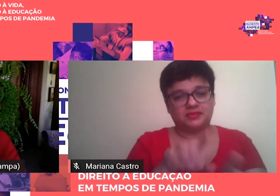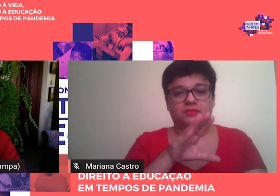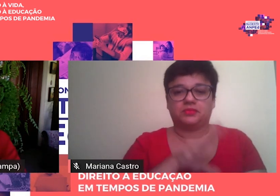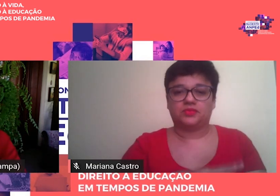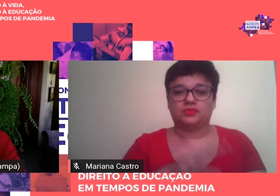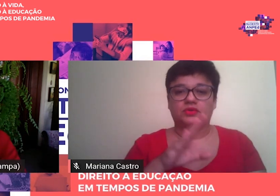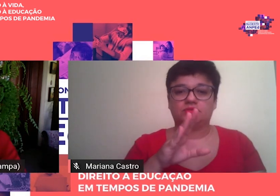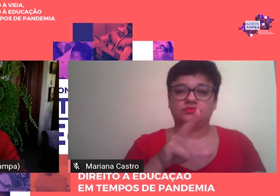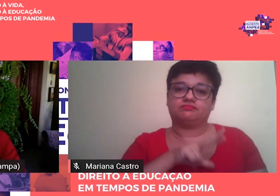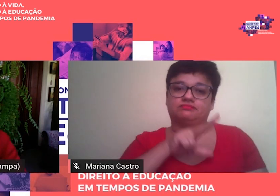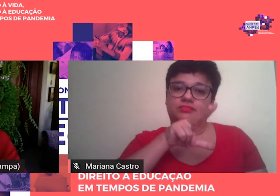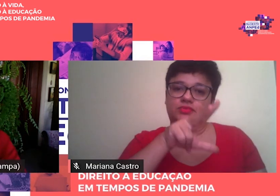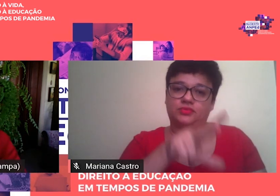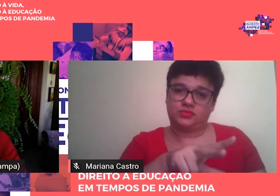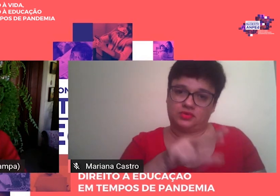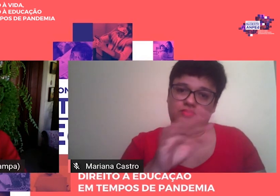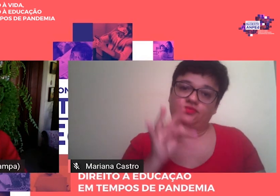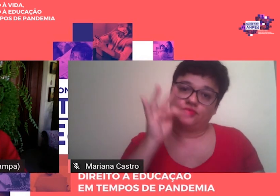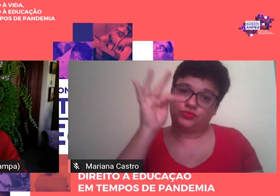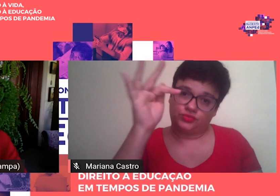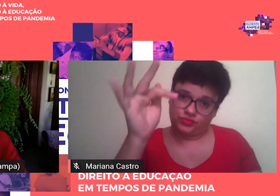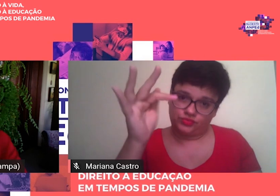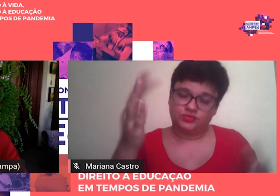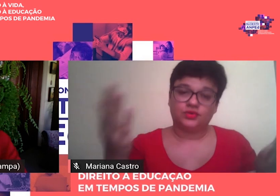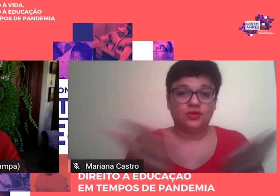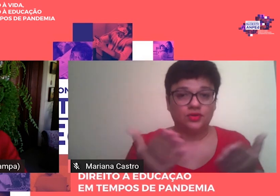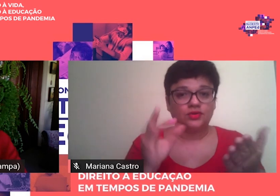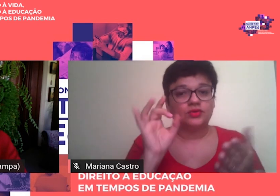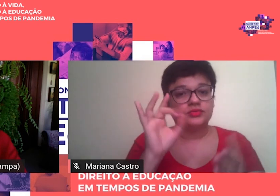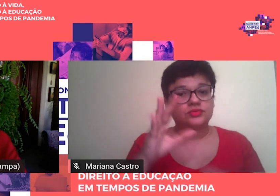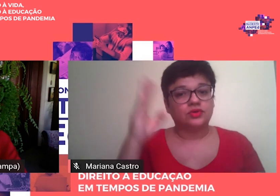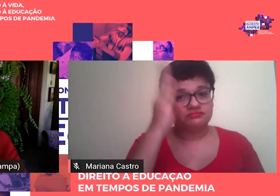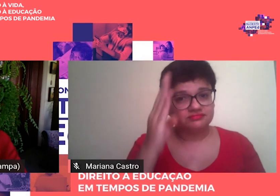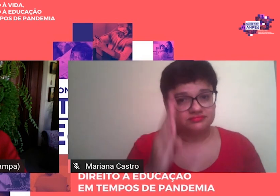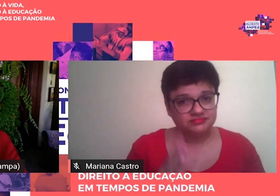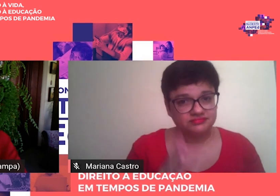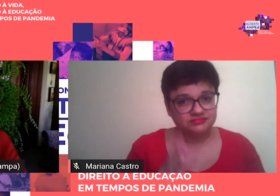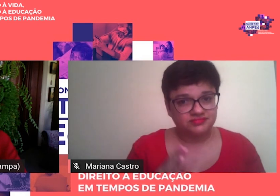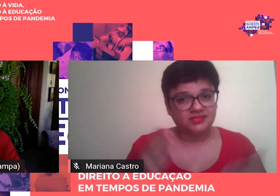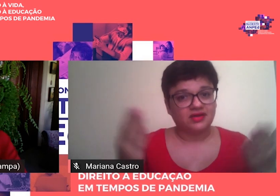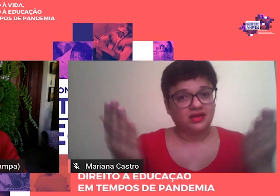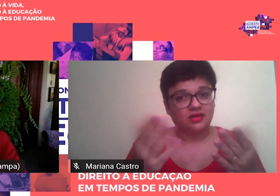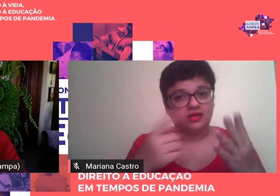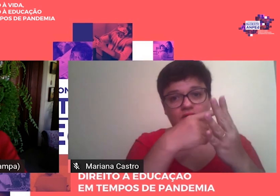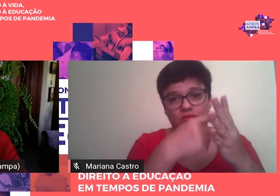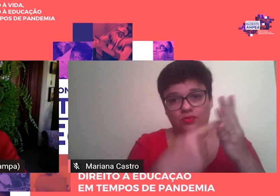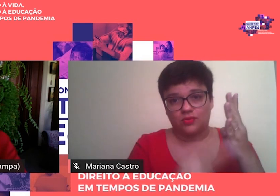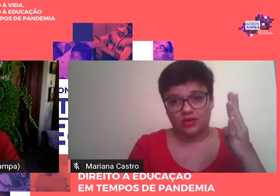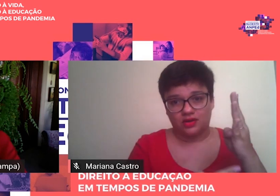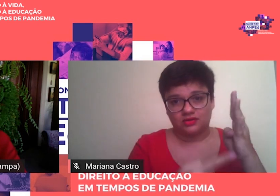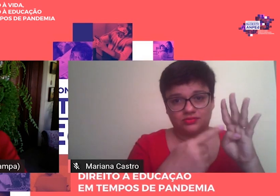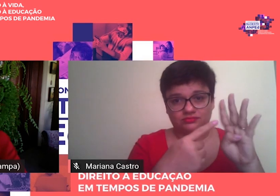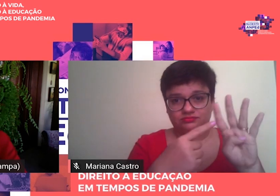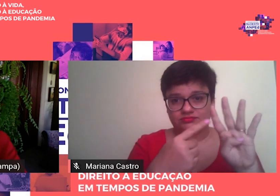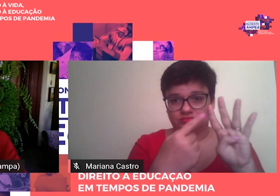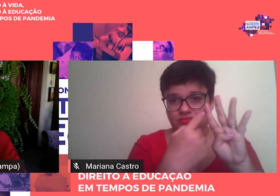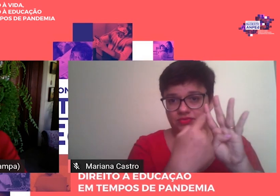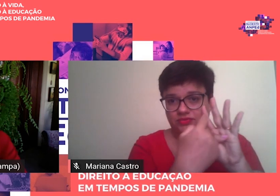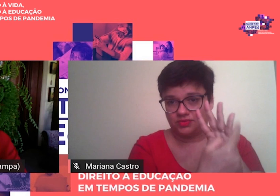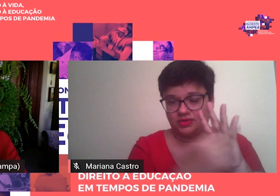Hoje, nós somos quatro brasileiros, né, designados pela